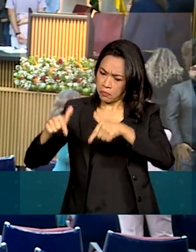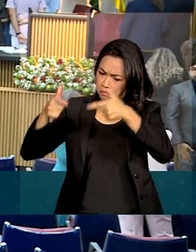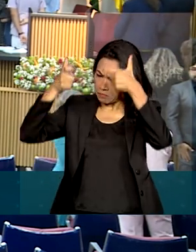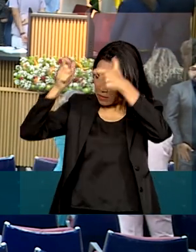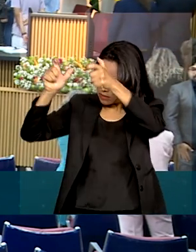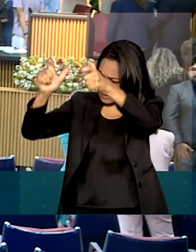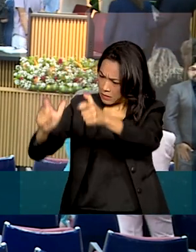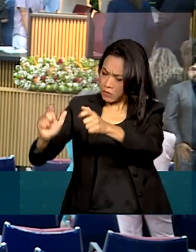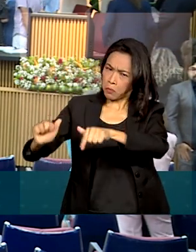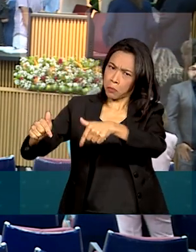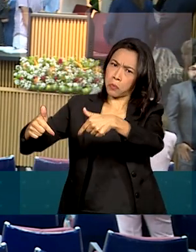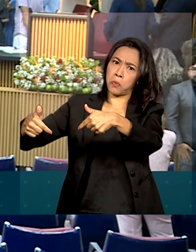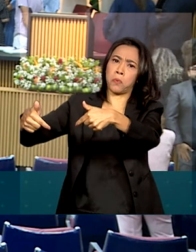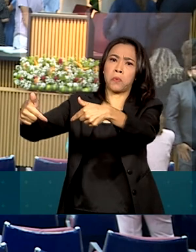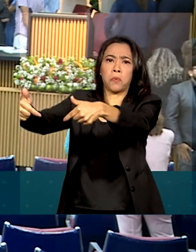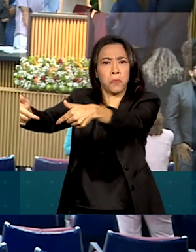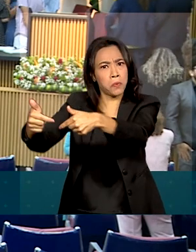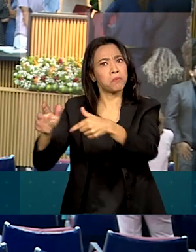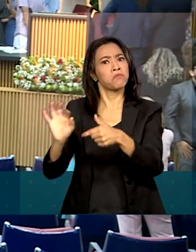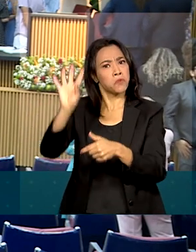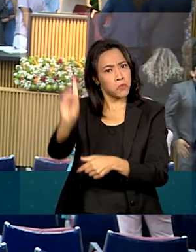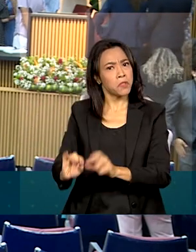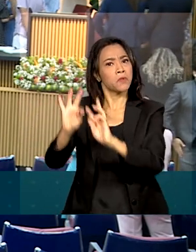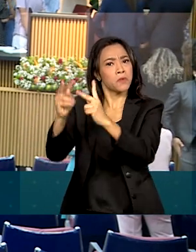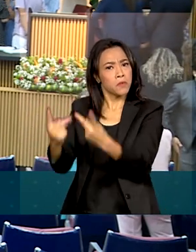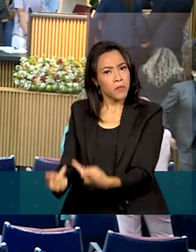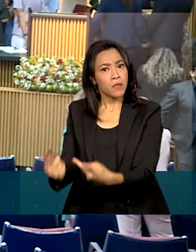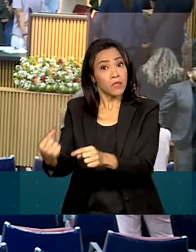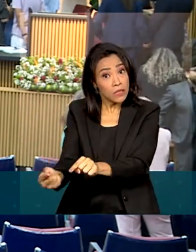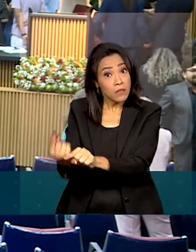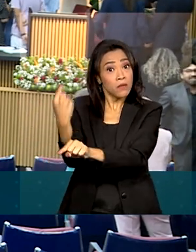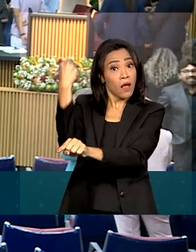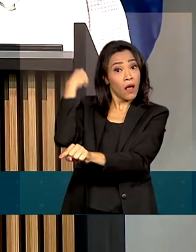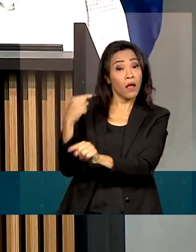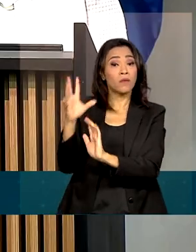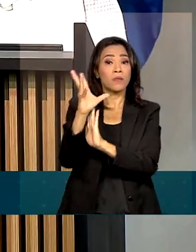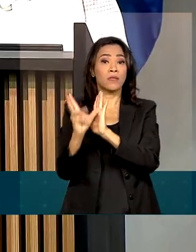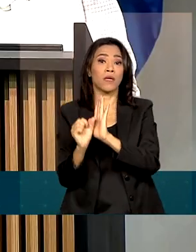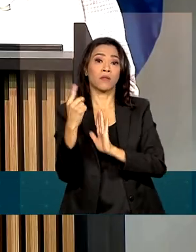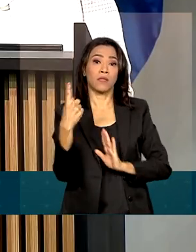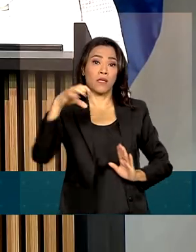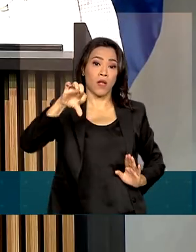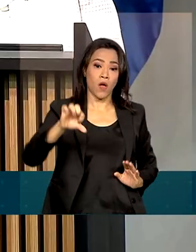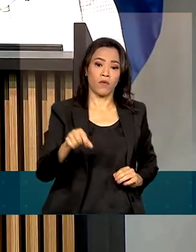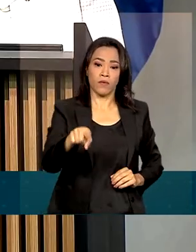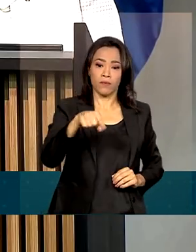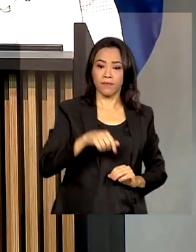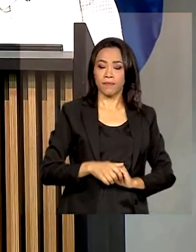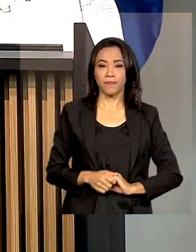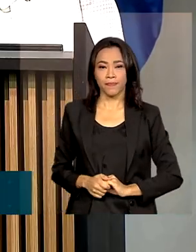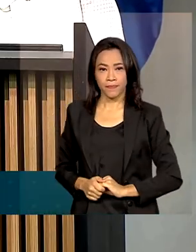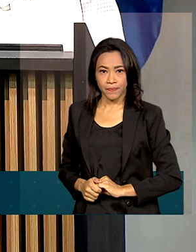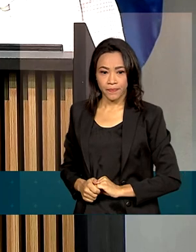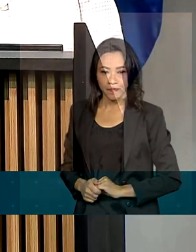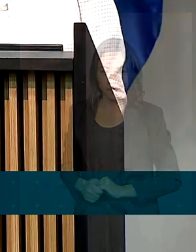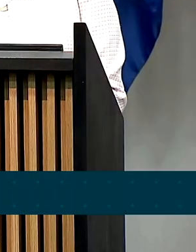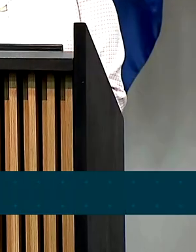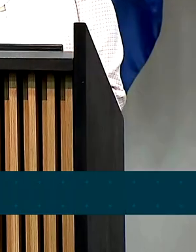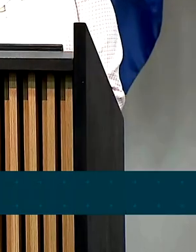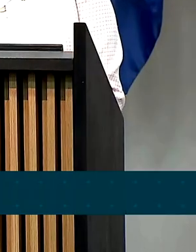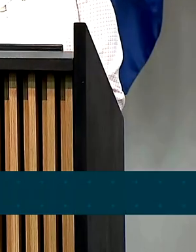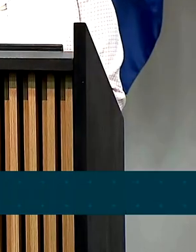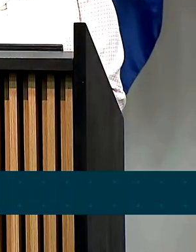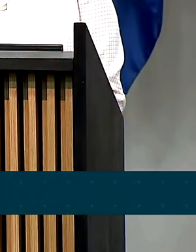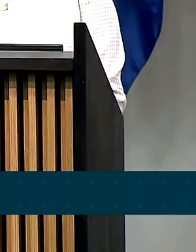vulneráveis e dos direitos humanos. Isso lá no século XIX. Muito lembrada pela assinatura da Lei Áurea, mas na